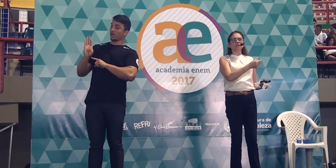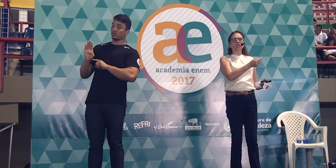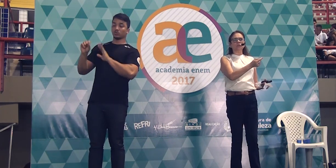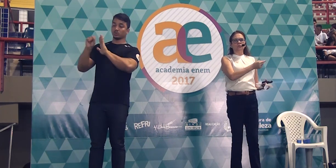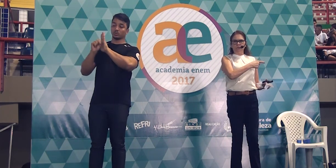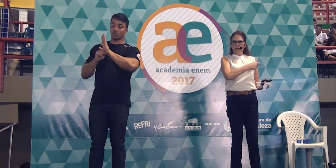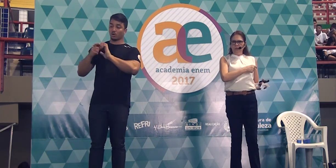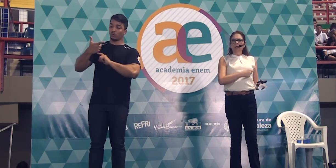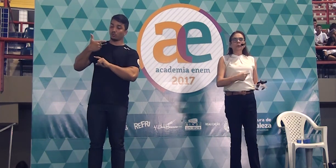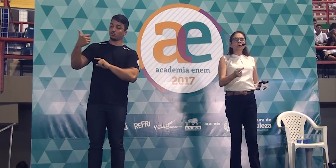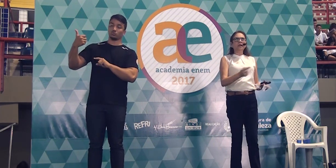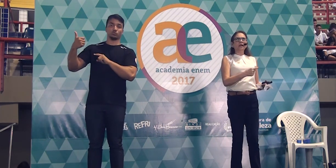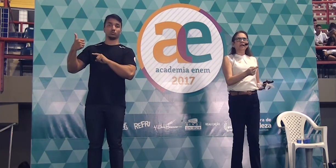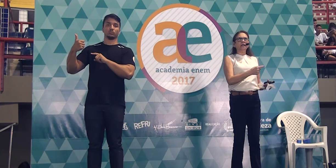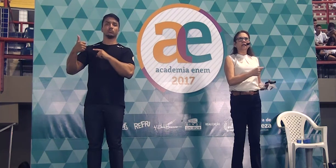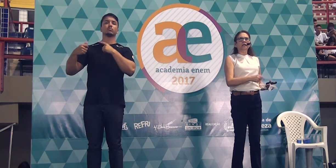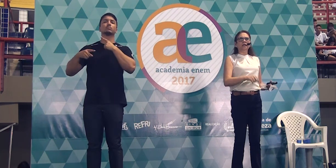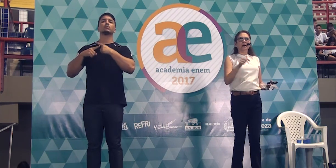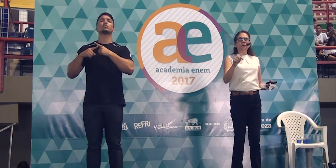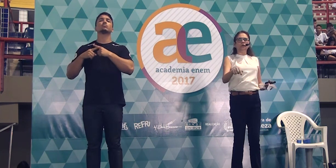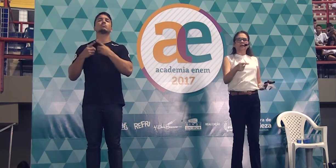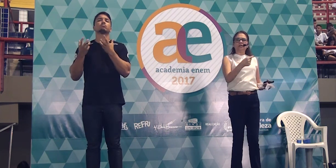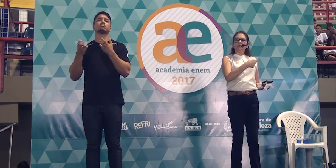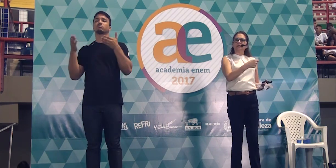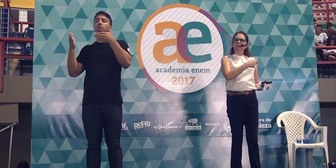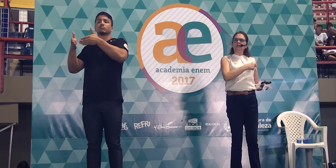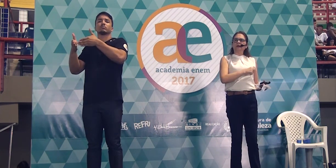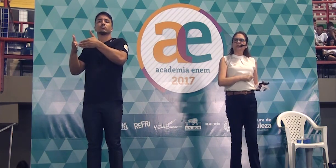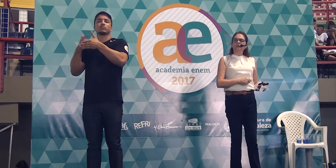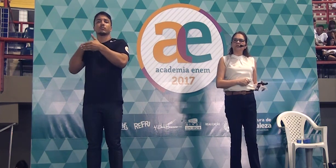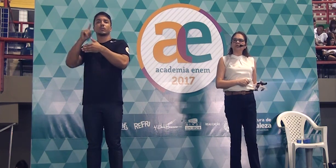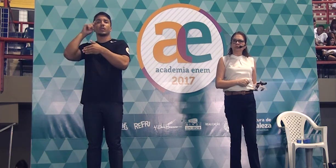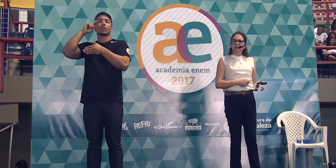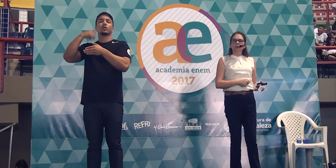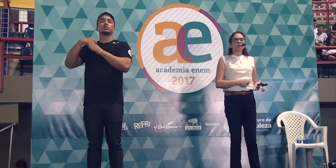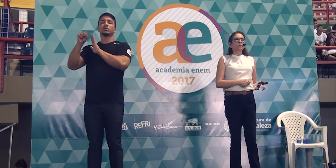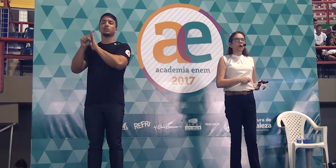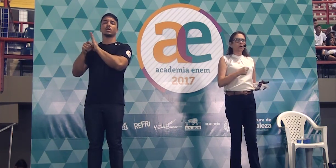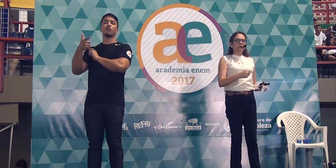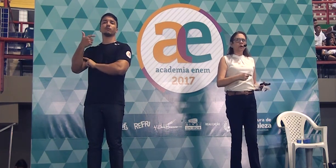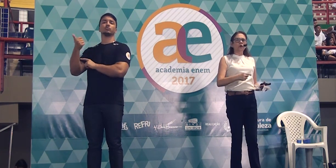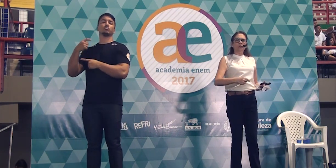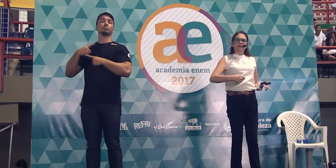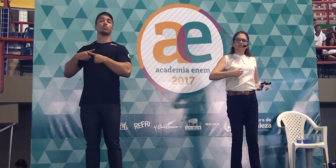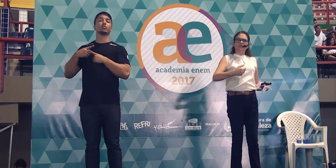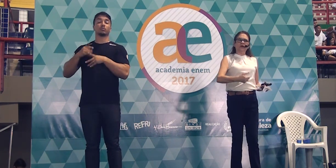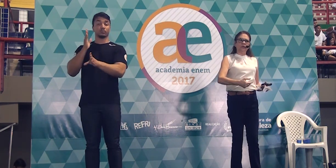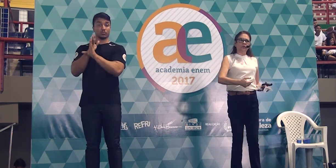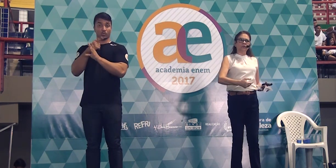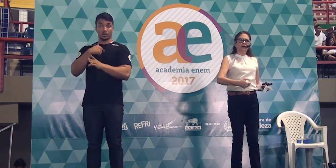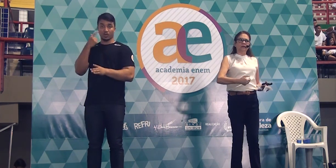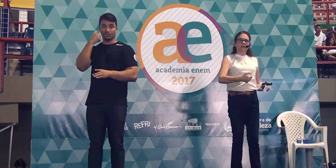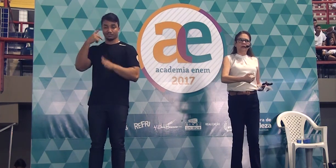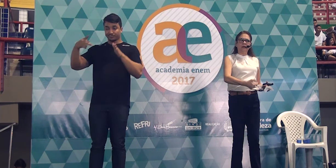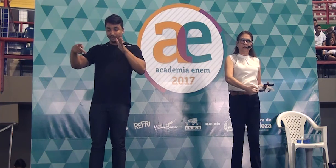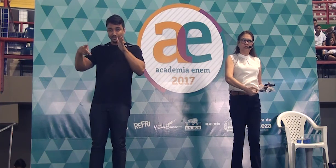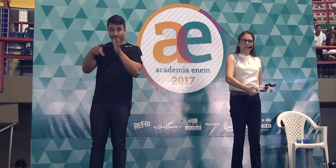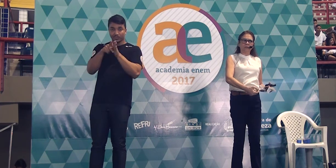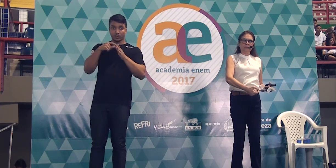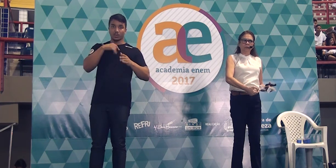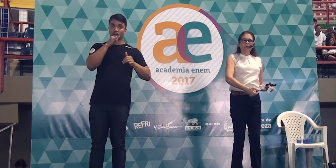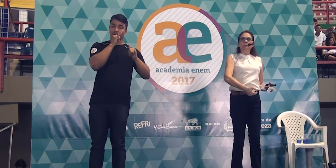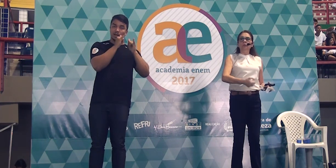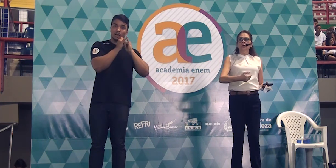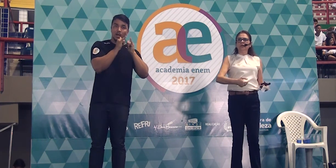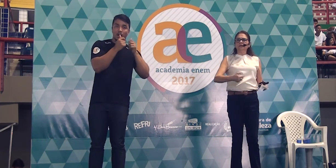século XXI. Por que ele queria a automedicação no século XXI? Porque com o advento da internet,